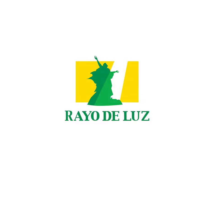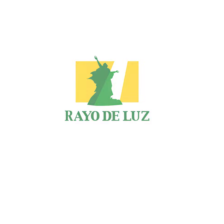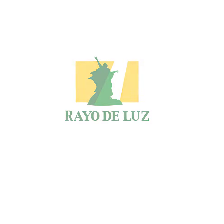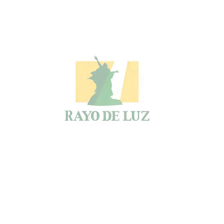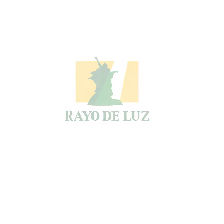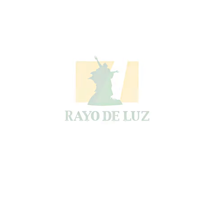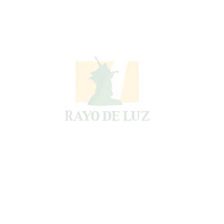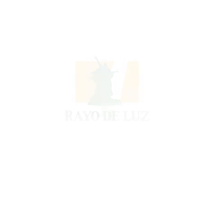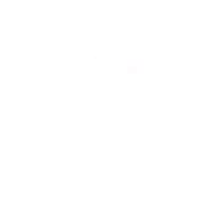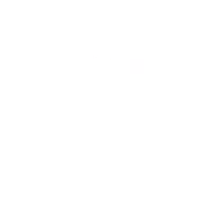video.